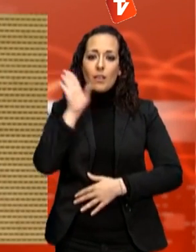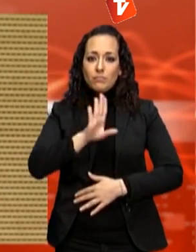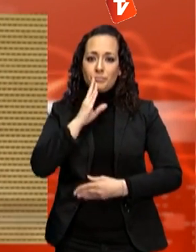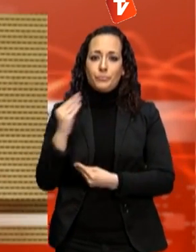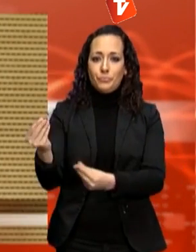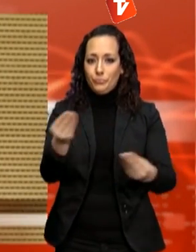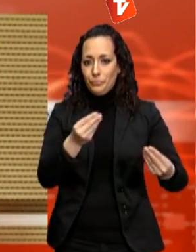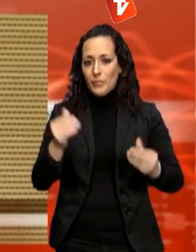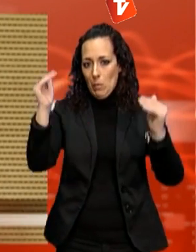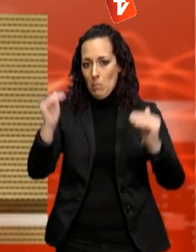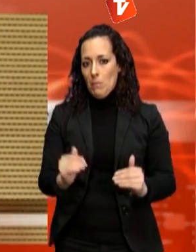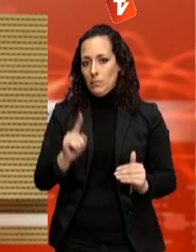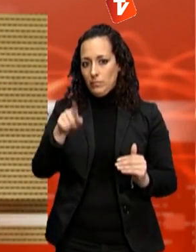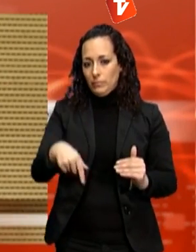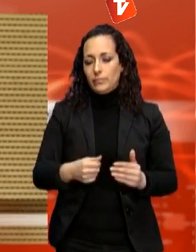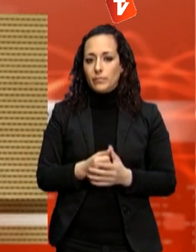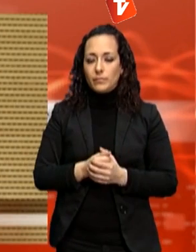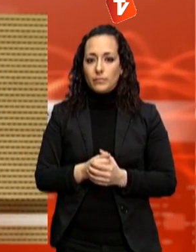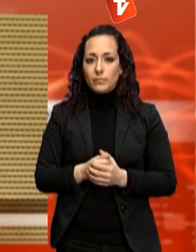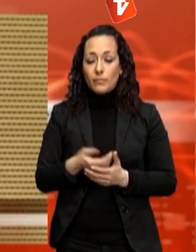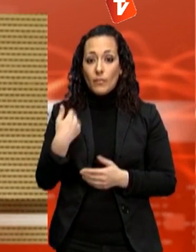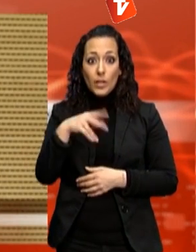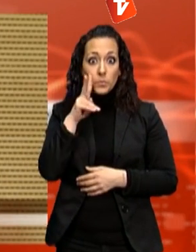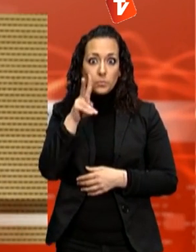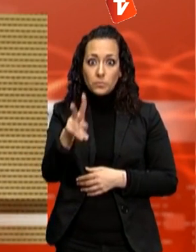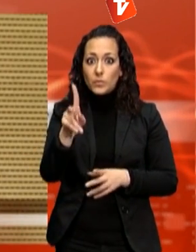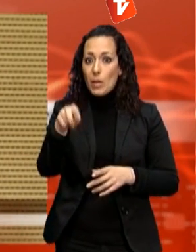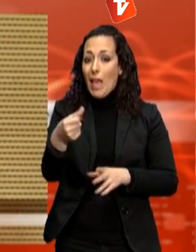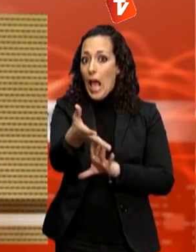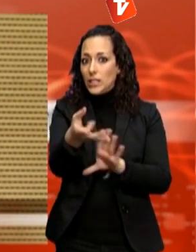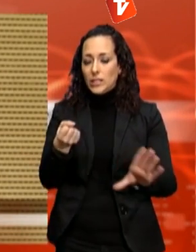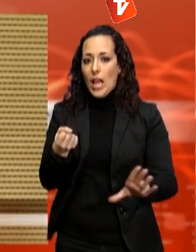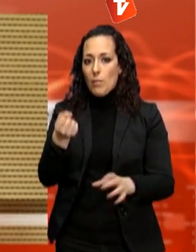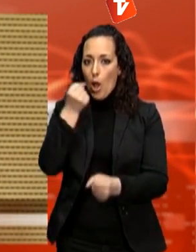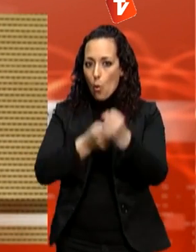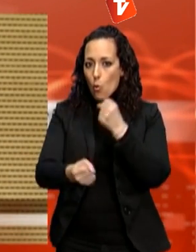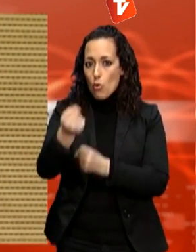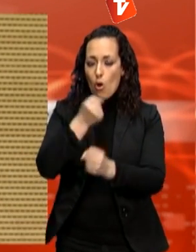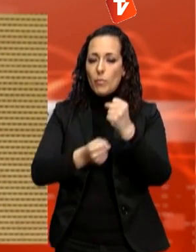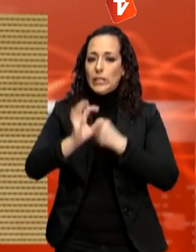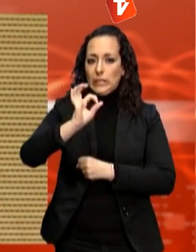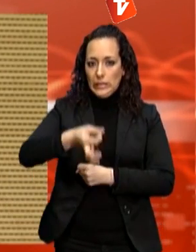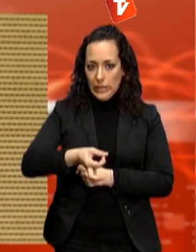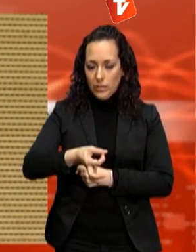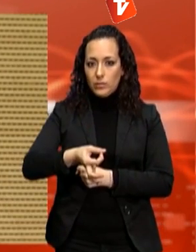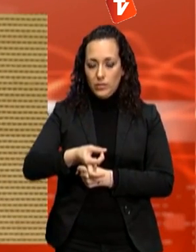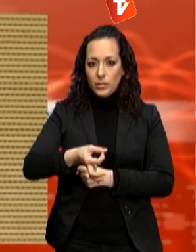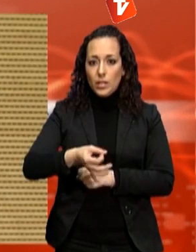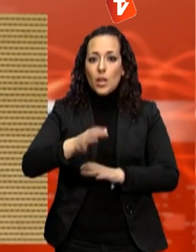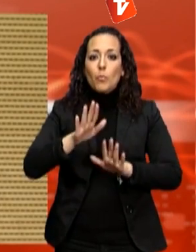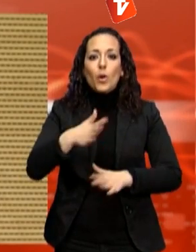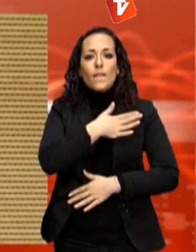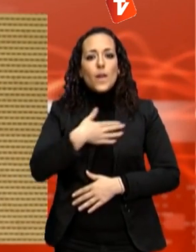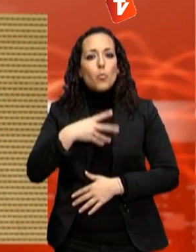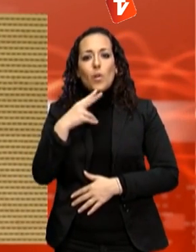Ens hi fixem molt en el tema de l'estalvi econòmic, però jo no volia deixar de dir que l